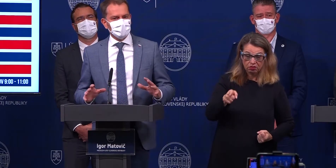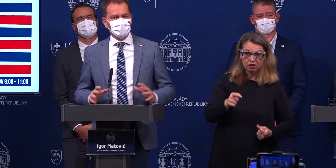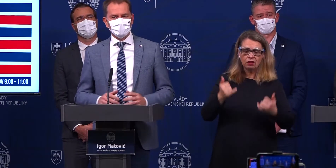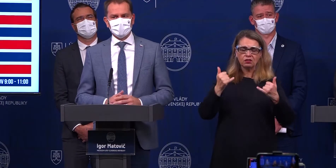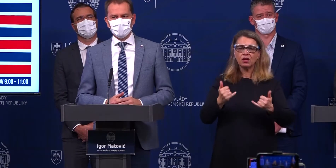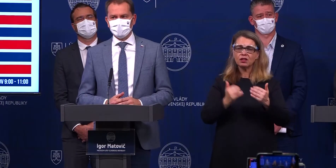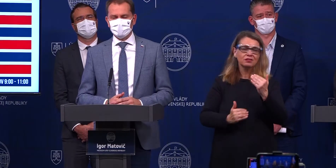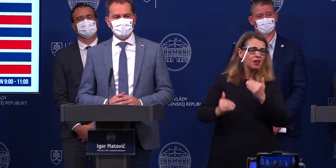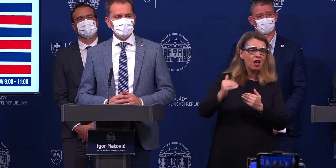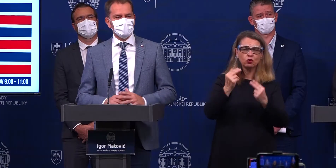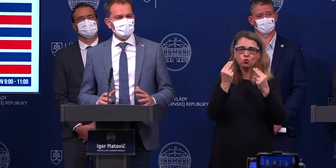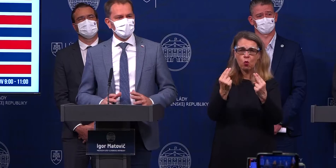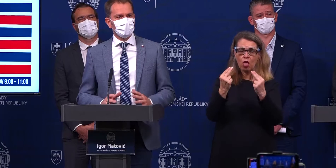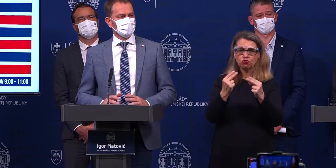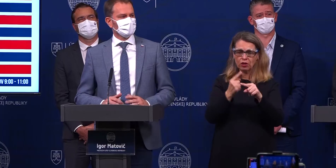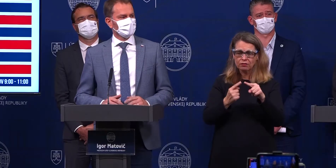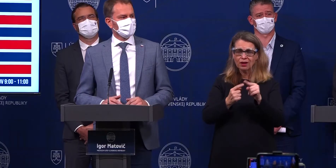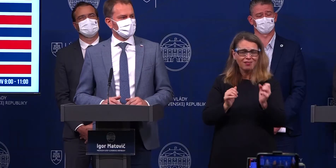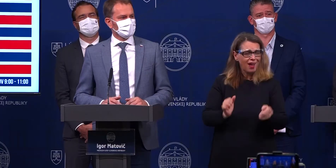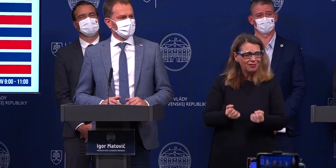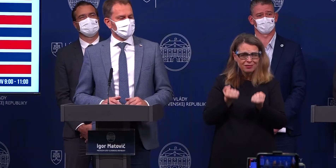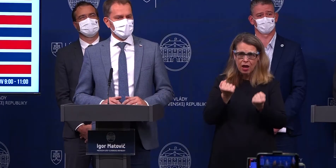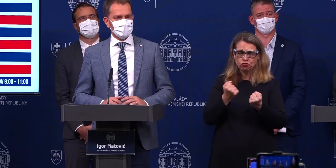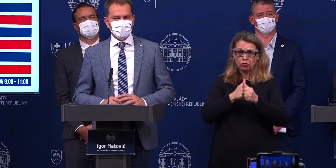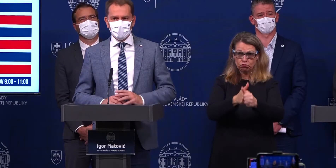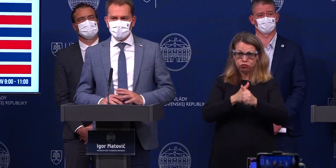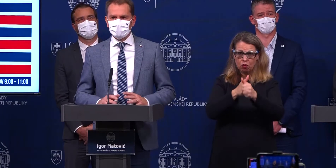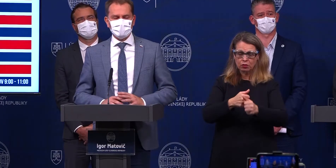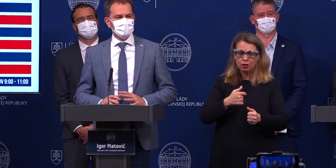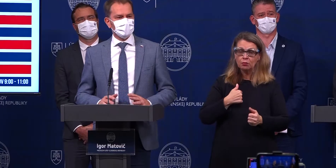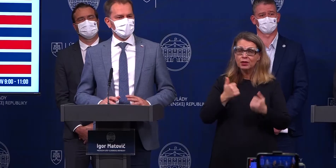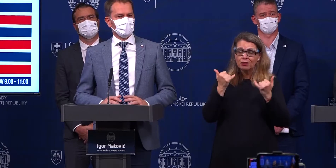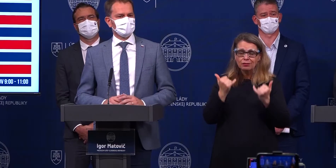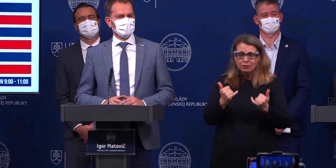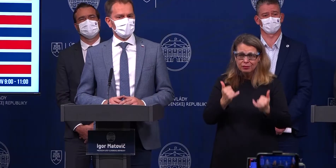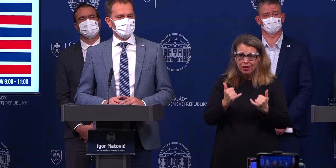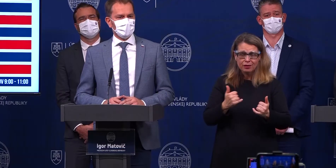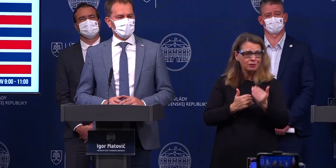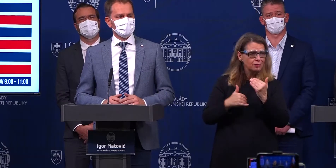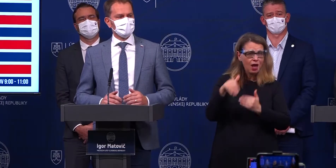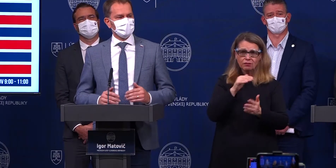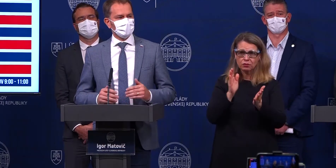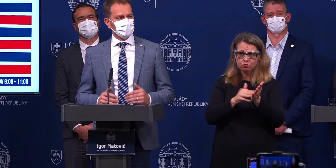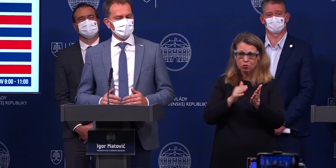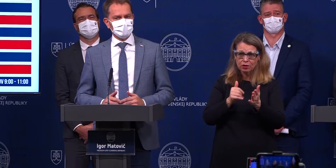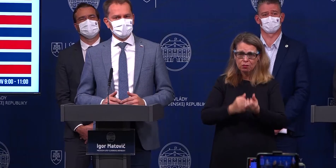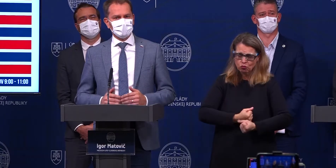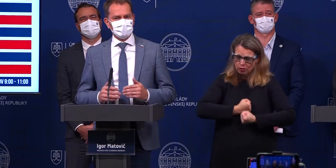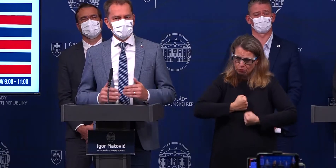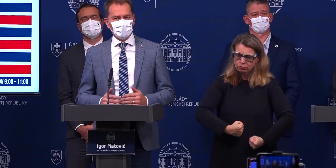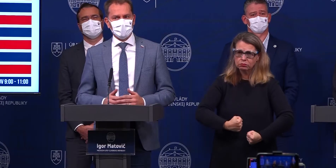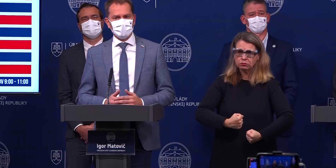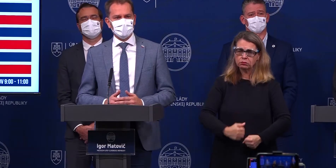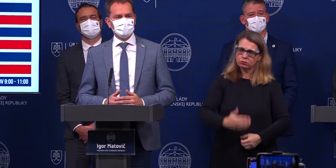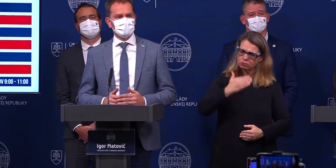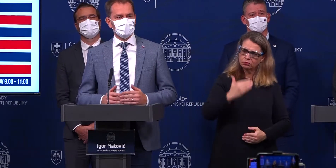najklúčovejšej chvíli, keď sme v najťahšom boji, sme v strede ihriska bez brnenia. A keď sa musíme postaviť ľuďom